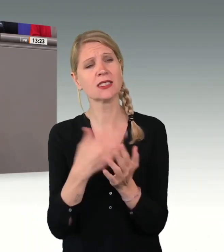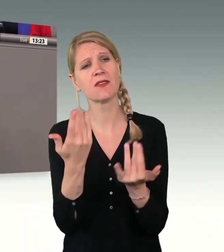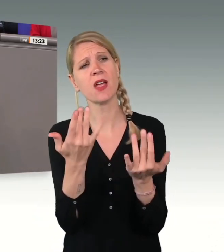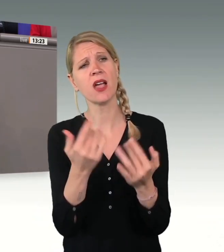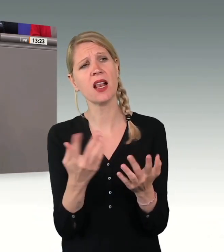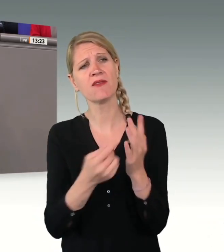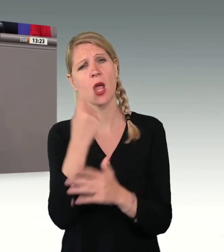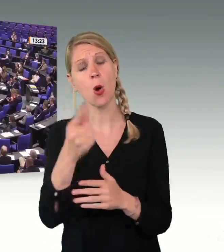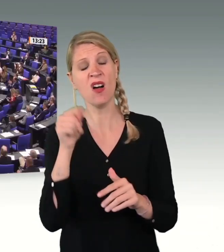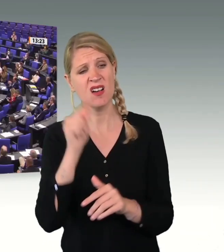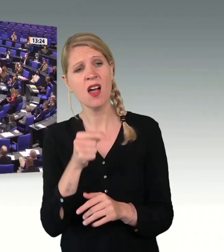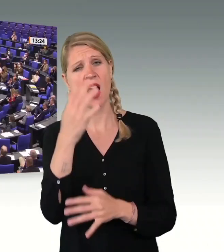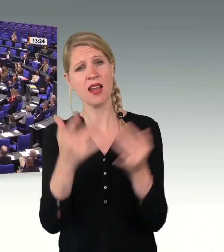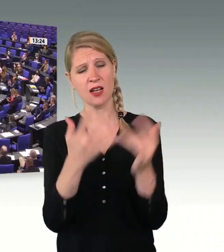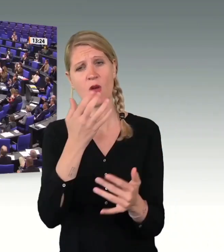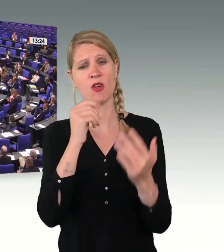gespannt, was dabei rauskommt.